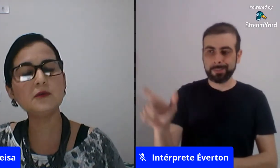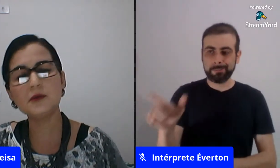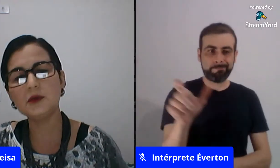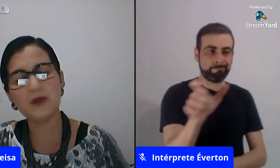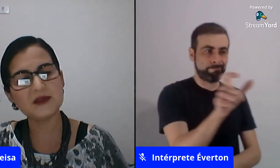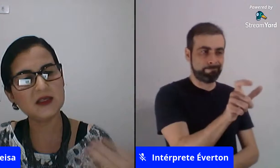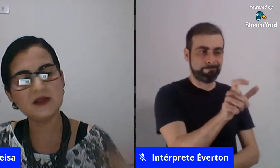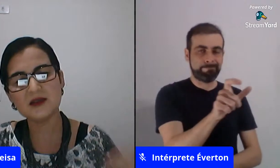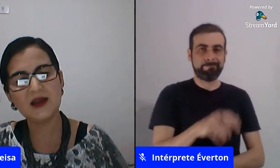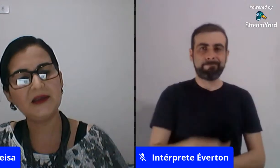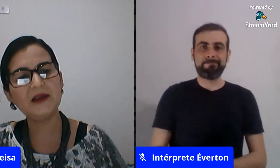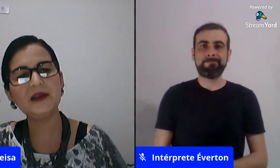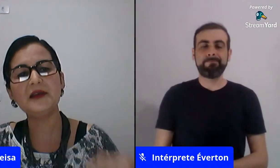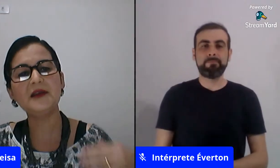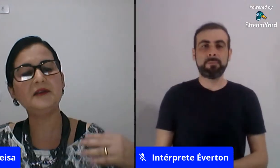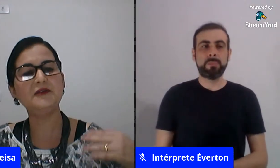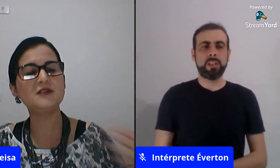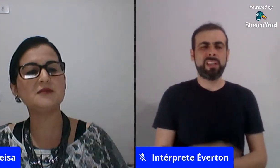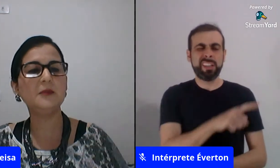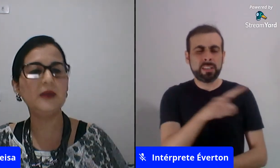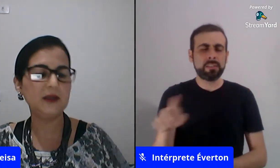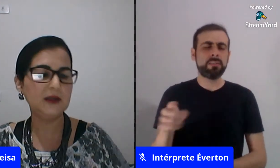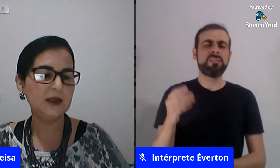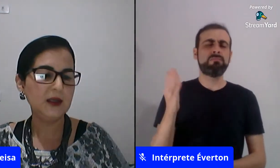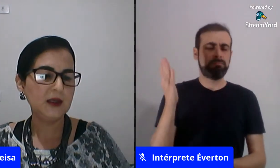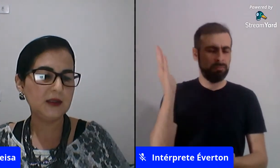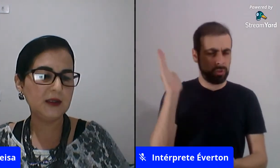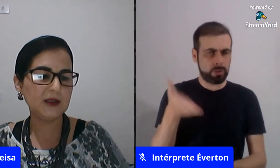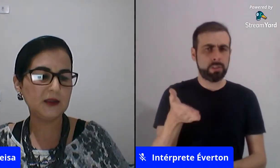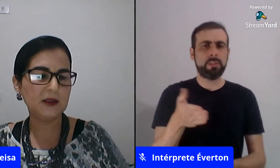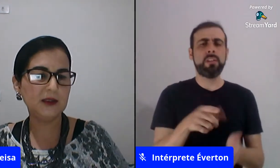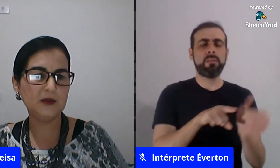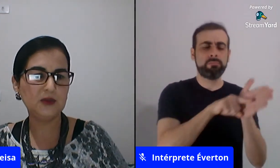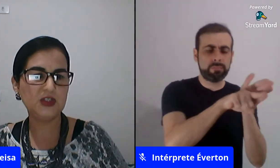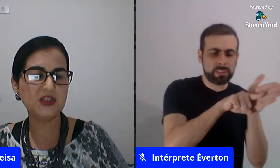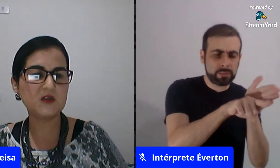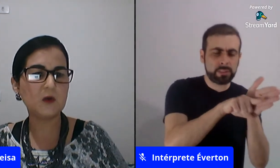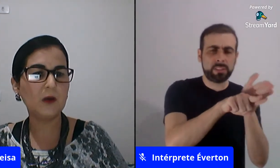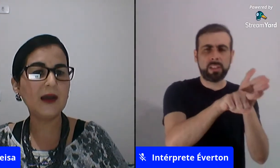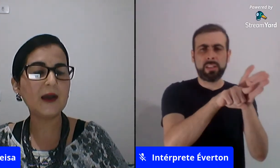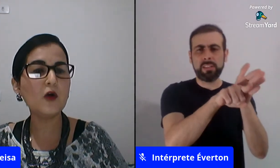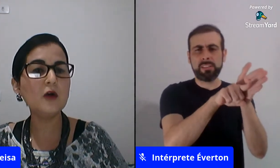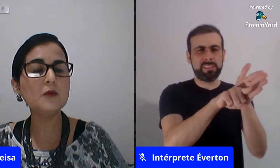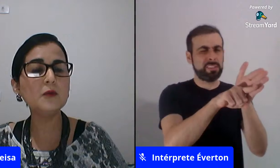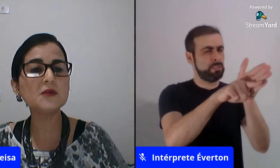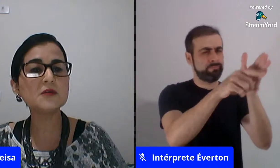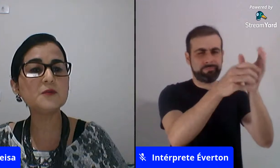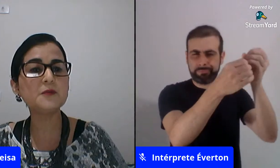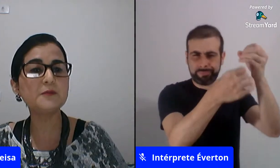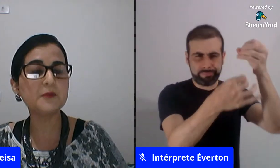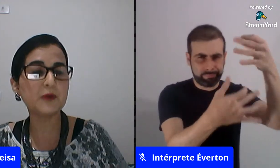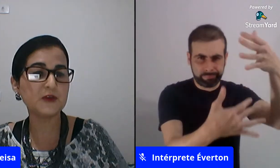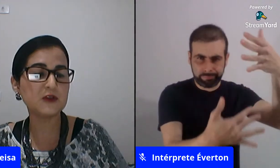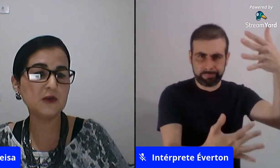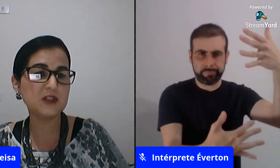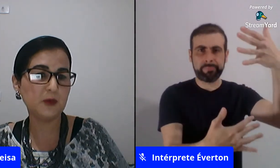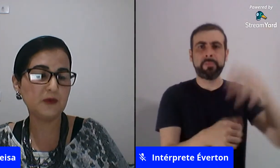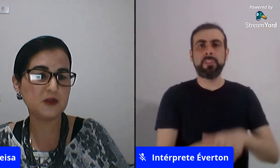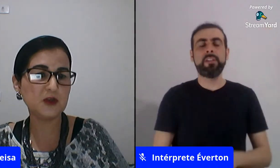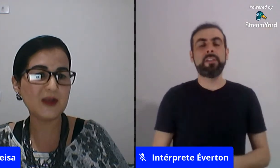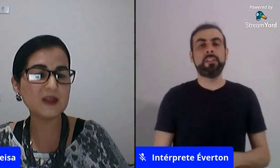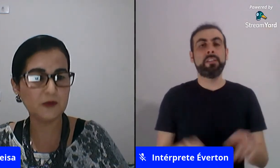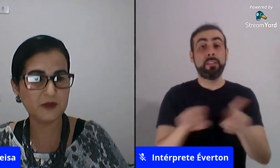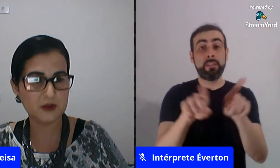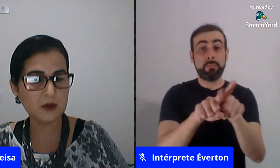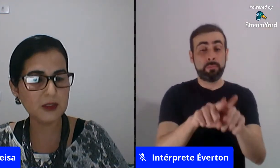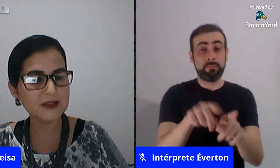muitas pesquisas aí e visto também no dia a dia escolar como muitos professores e